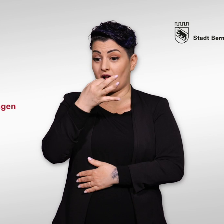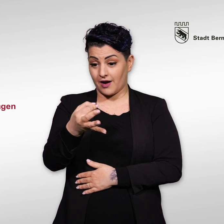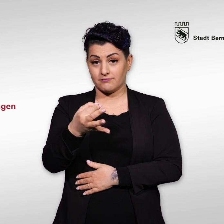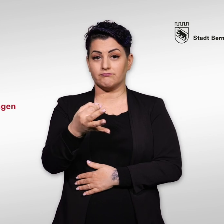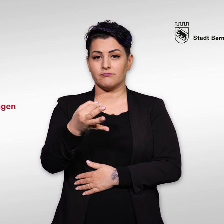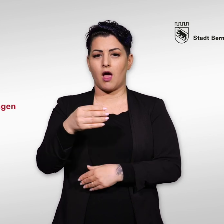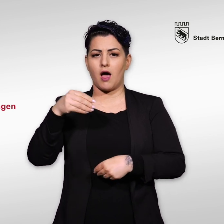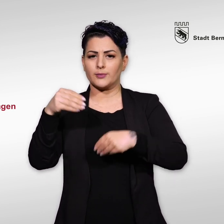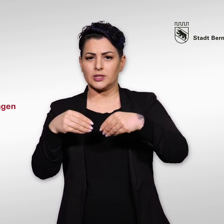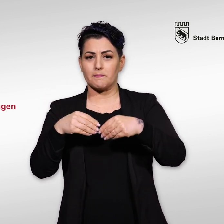zu einer Frage sagen.